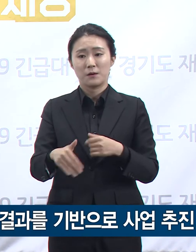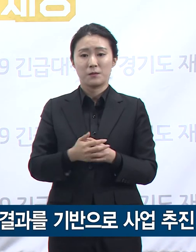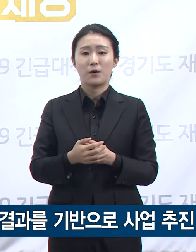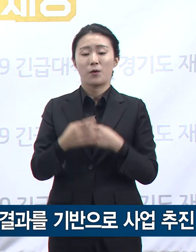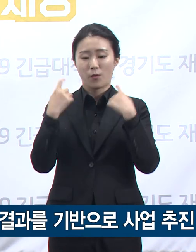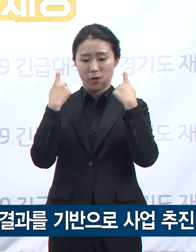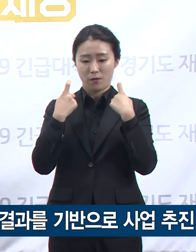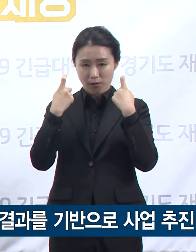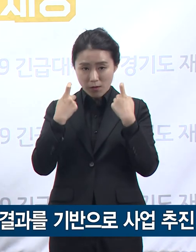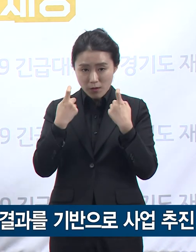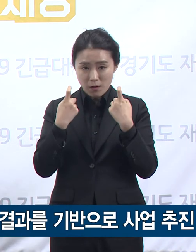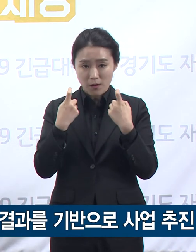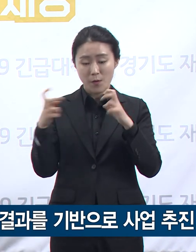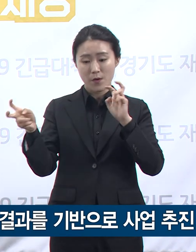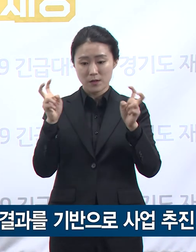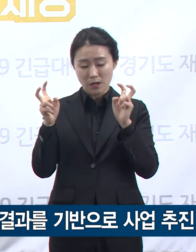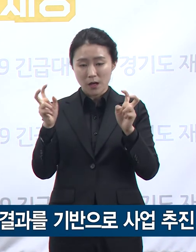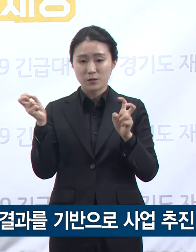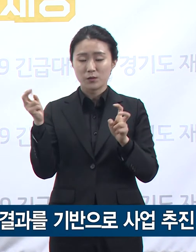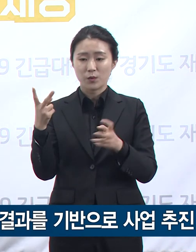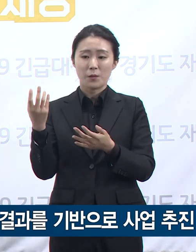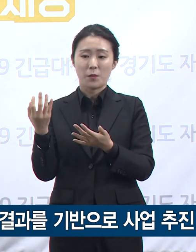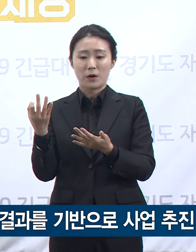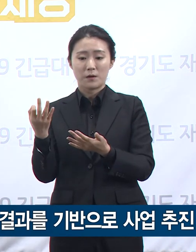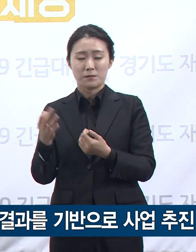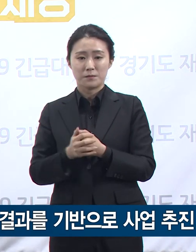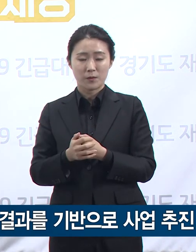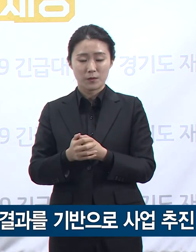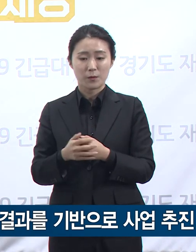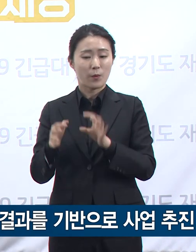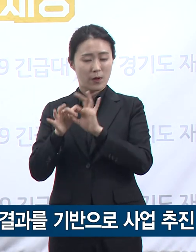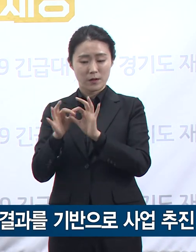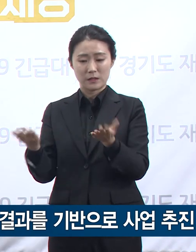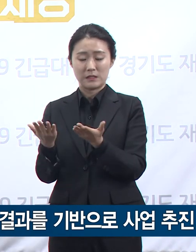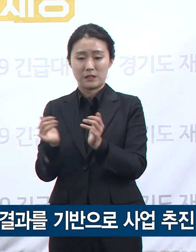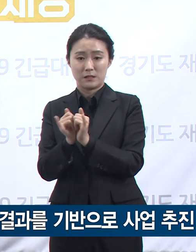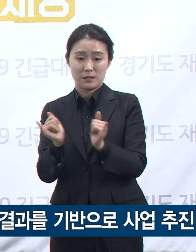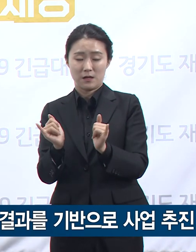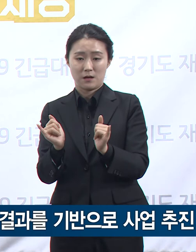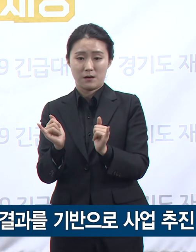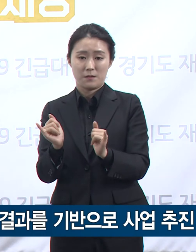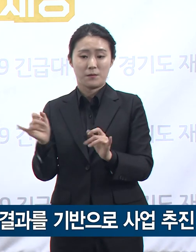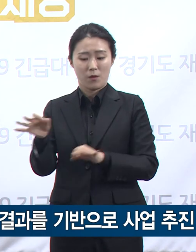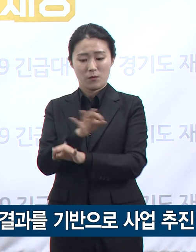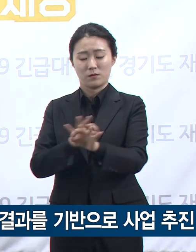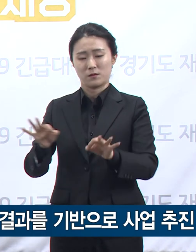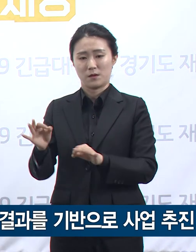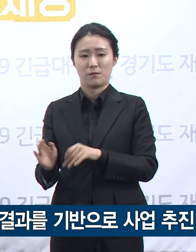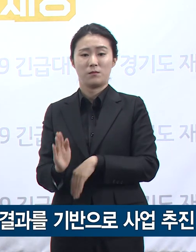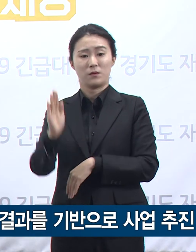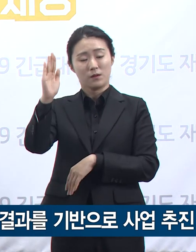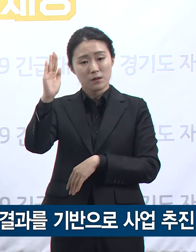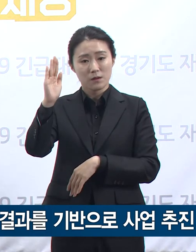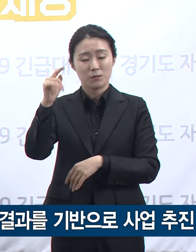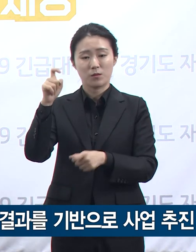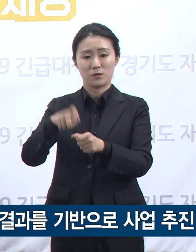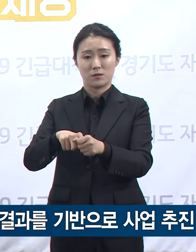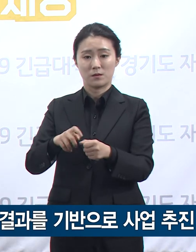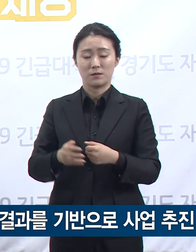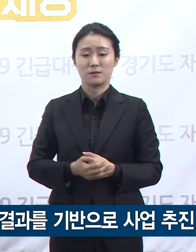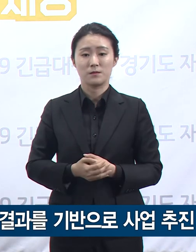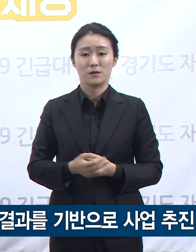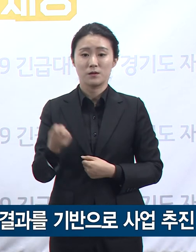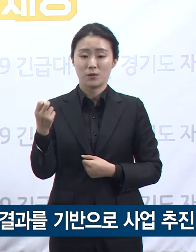도모할 것으로 기대합니다. 도와 시군의 각종 행사에 적용될 수 있도록 본 위험도 평가 계획을 적극